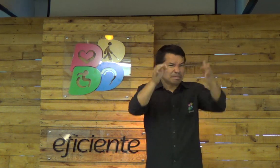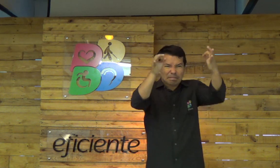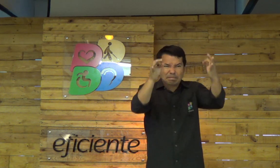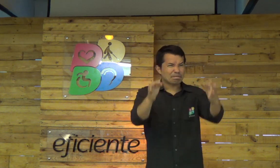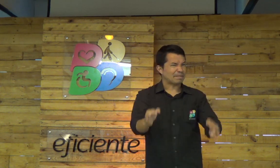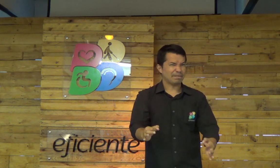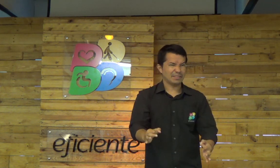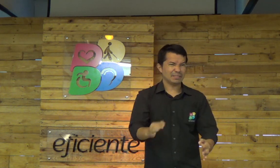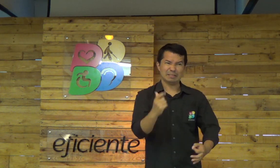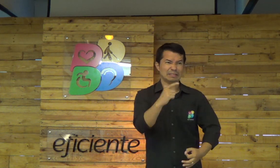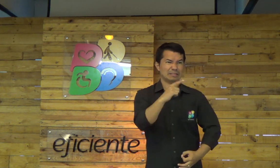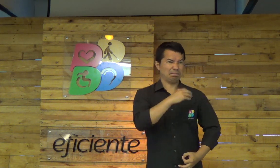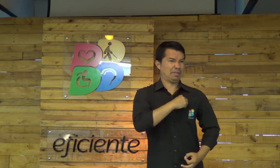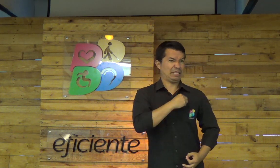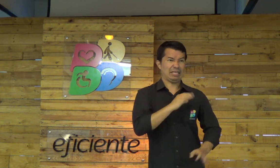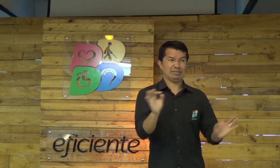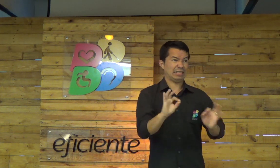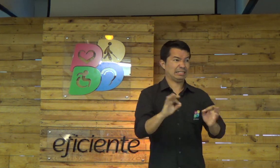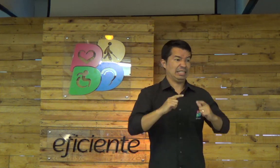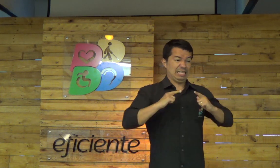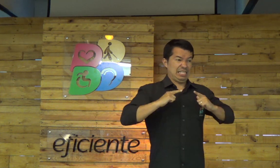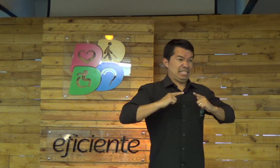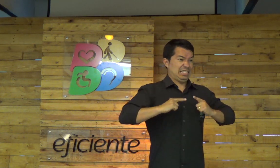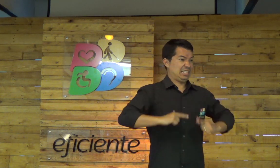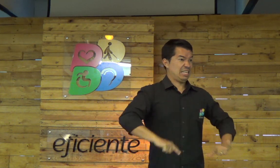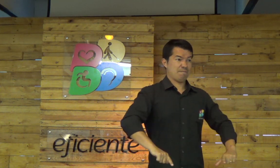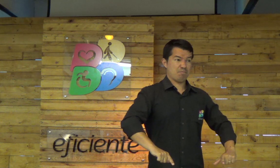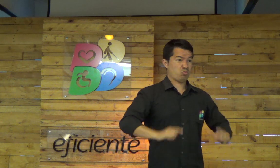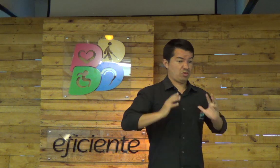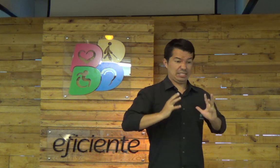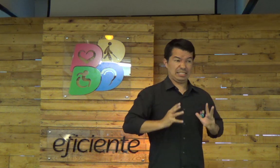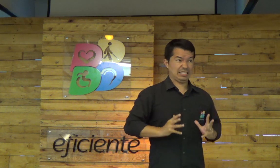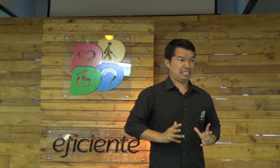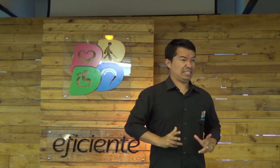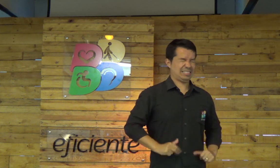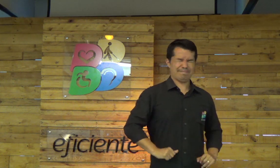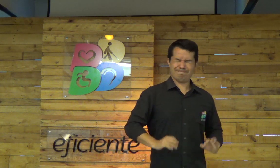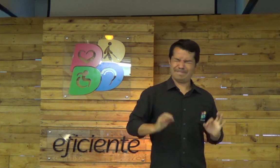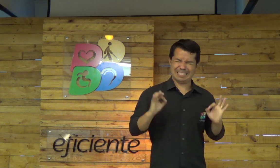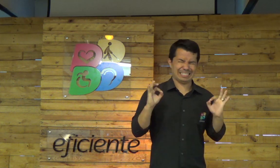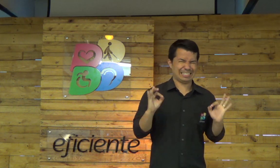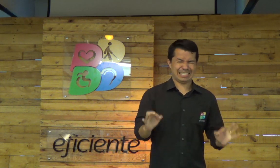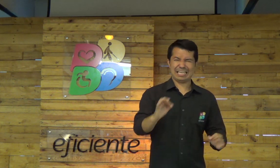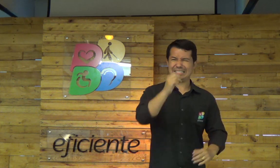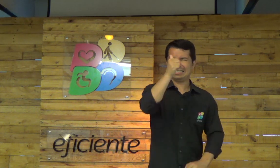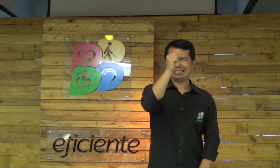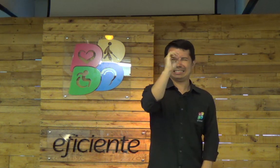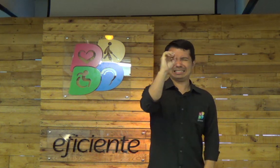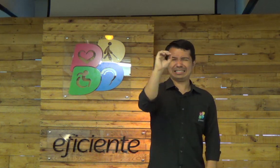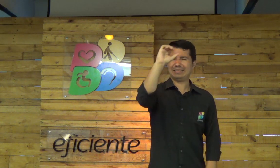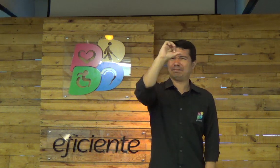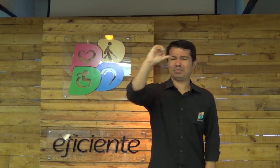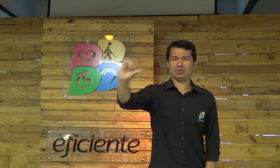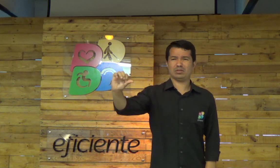tudo era perfeito. Com Adão e Eva, não havia pecado. É tudo limpo, tudo